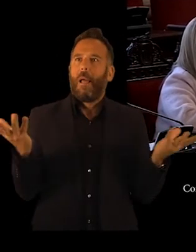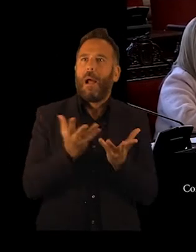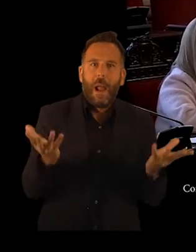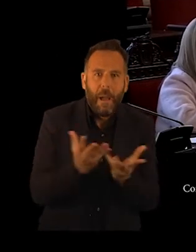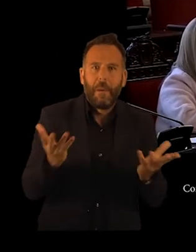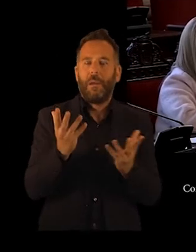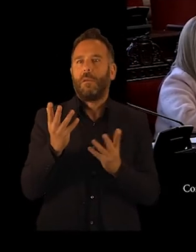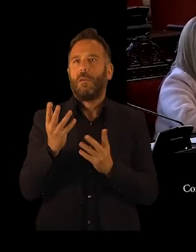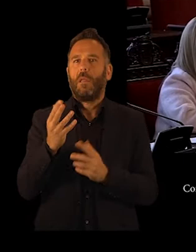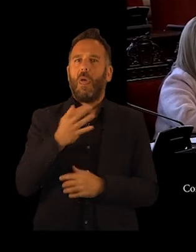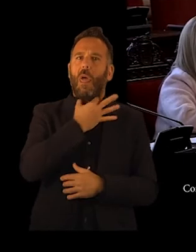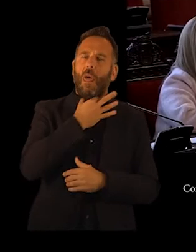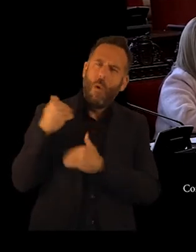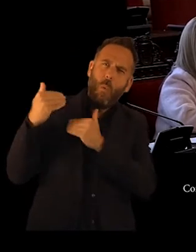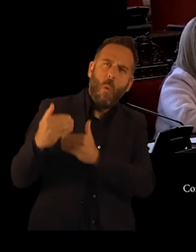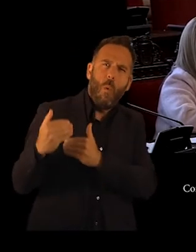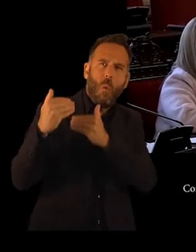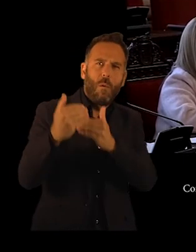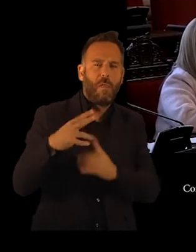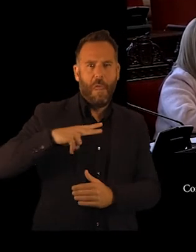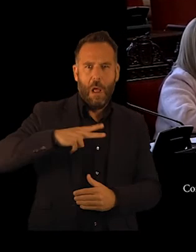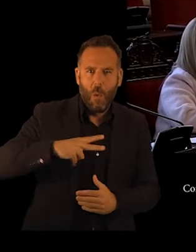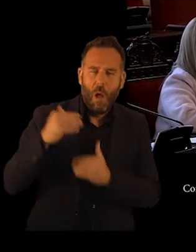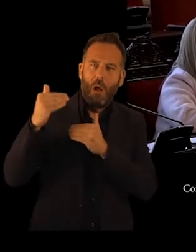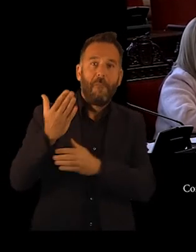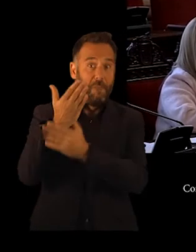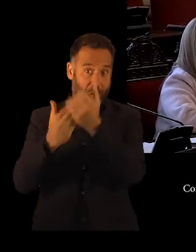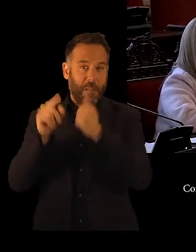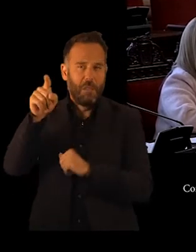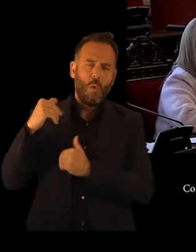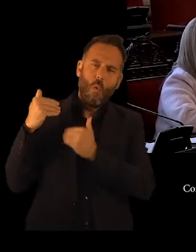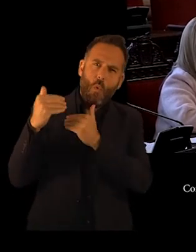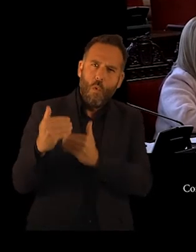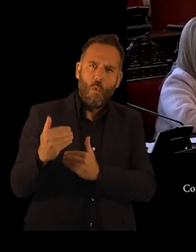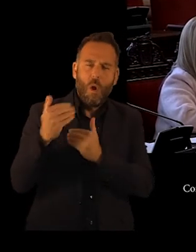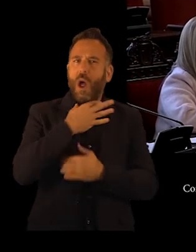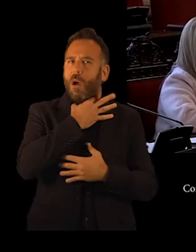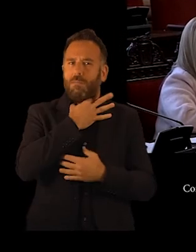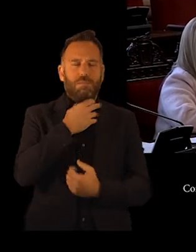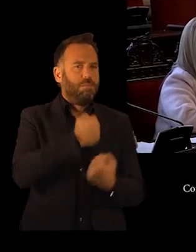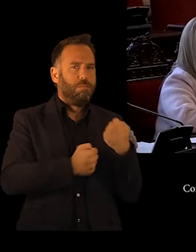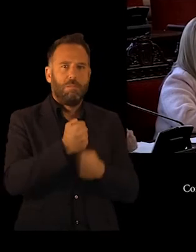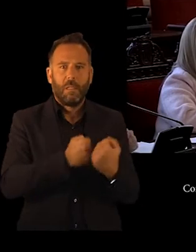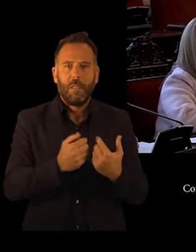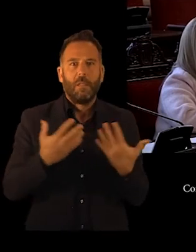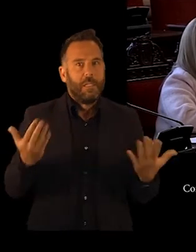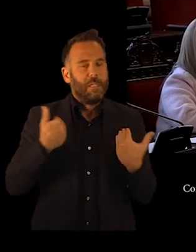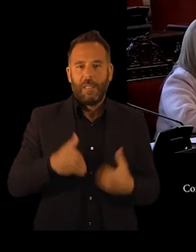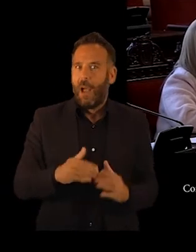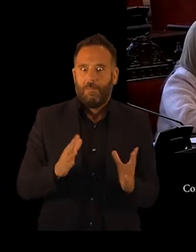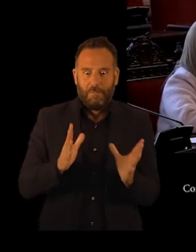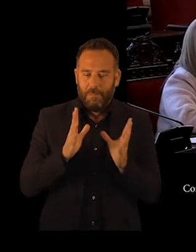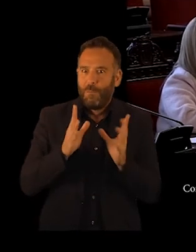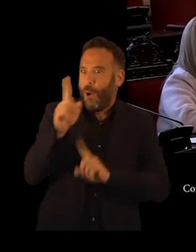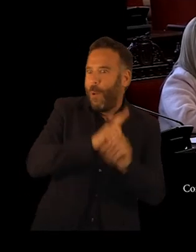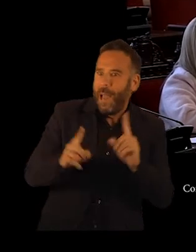que venía arrastrando la Federación Andaluza de Personas Sordas. Ahora ya, desgraciadamente, ya no